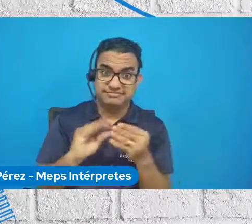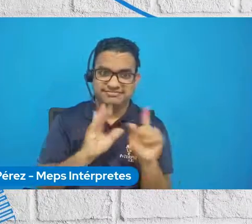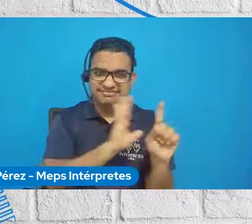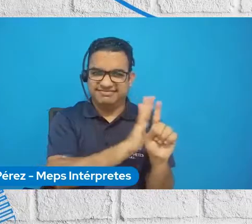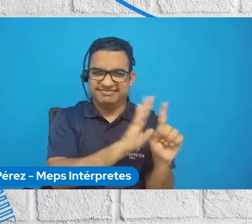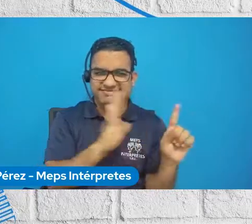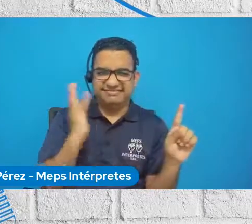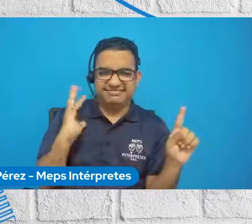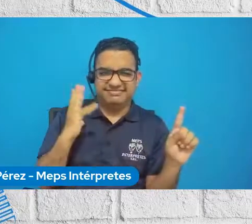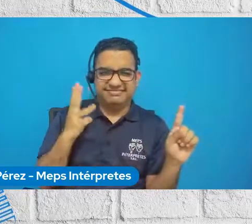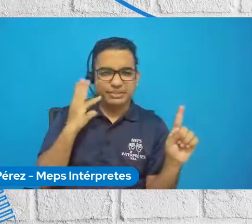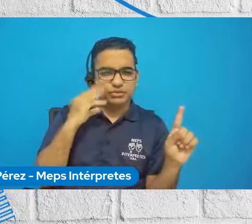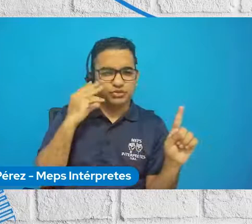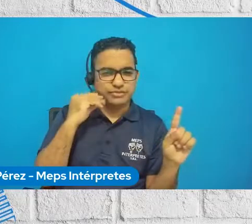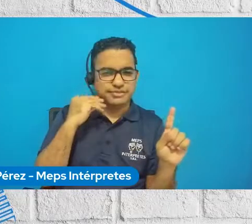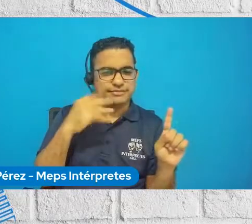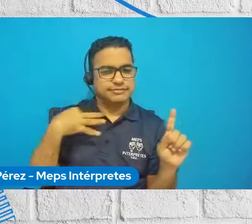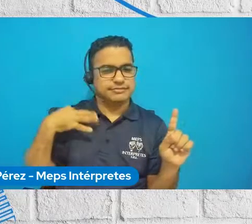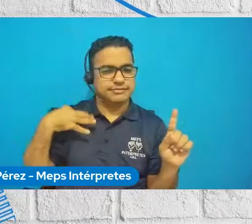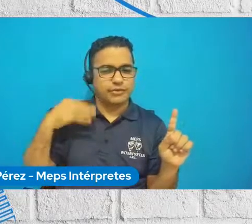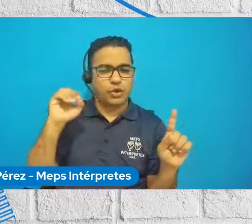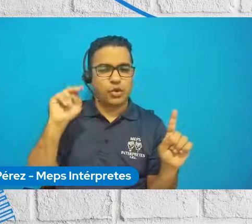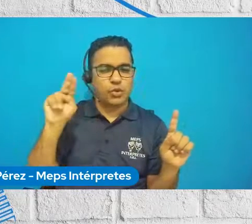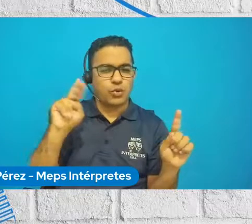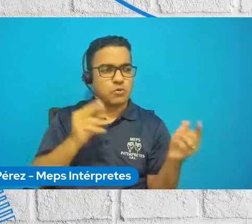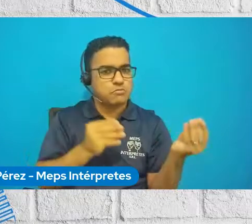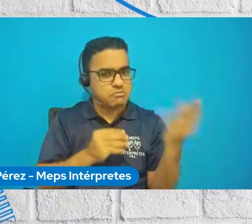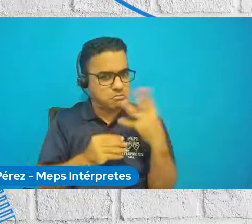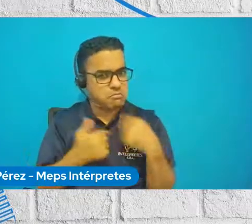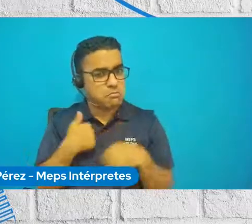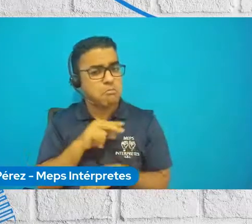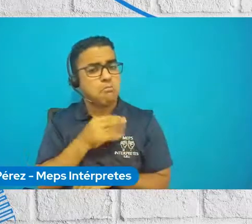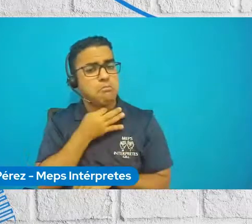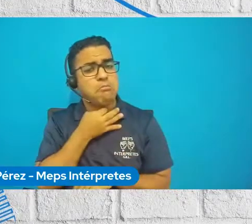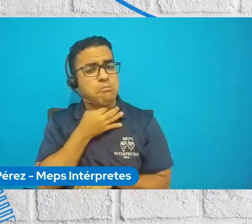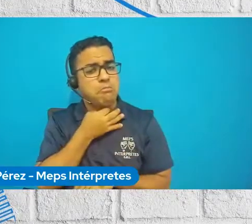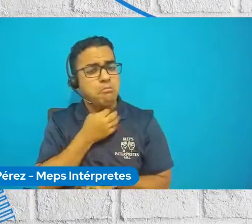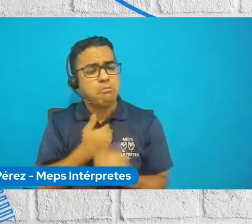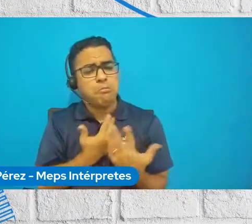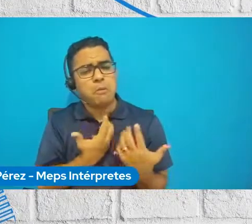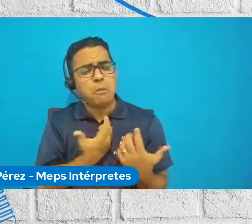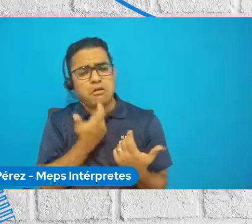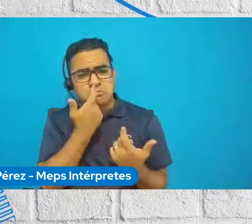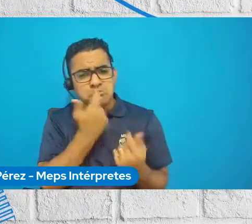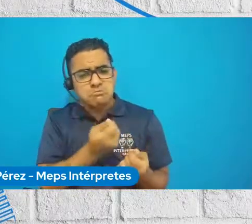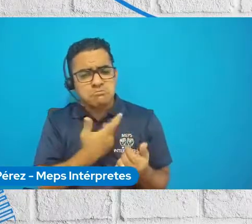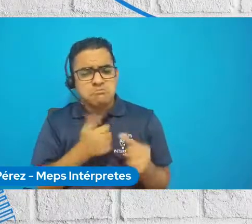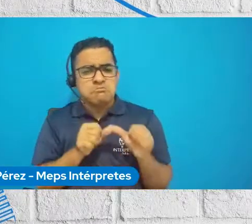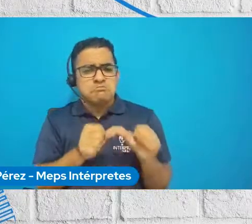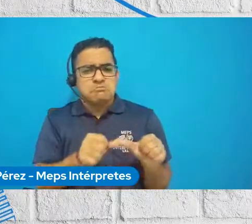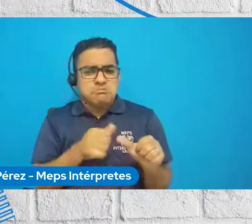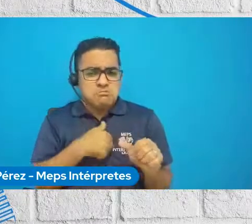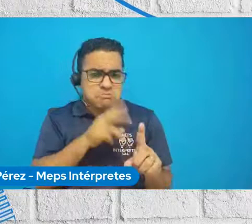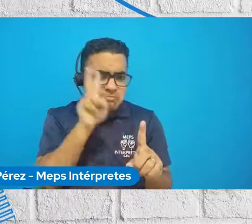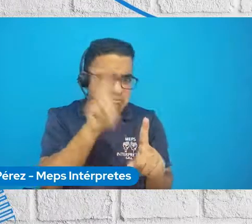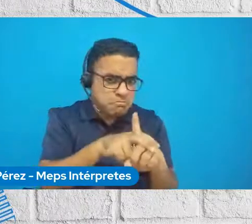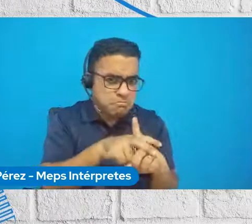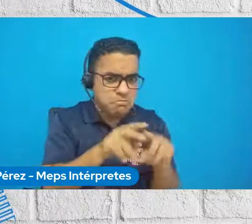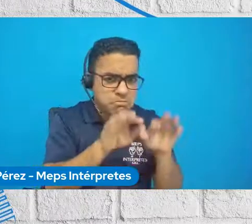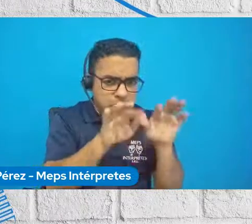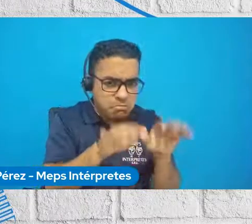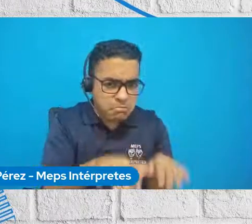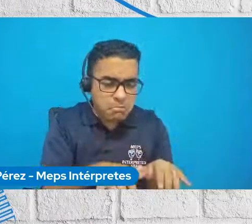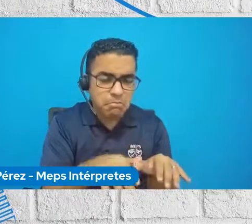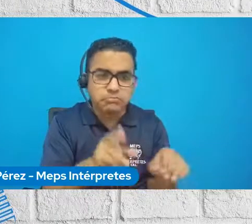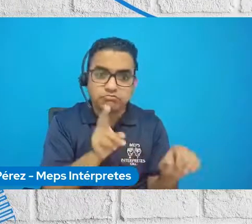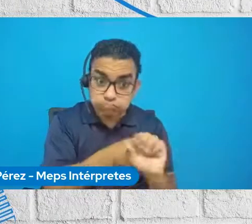voluntaria internacional en Naciones Unidas, en Centroamérica. Y me motivó tanto que decidí registrarme dentro de la plataforma para ser voluntaria.